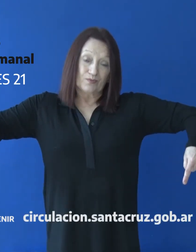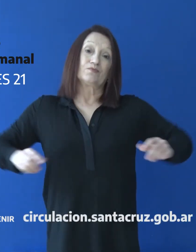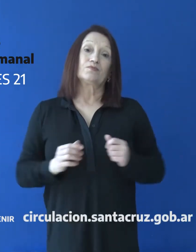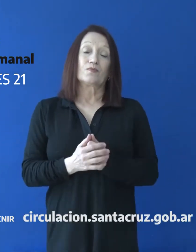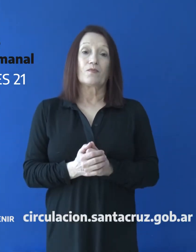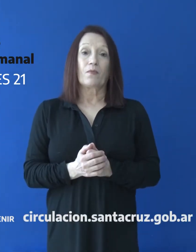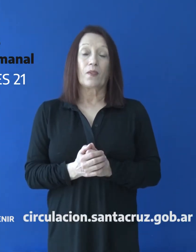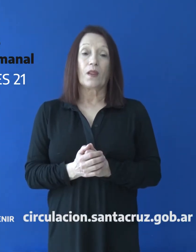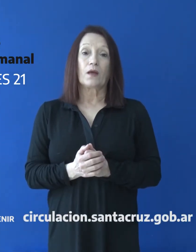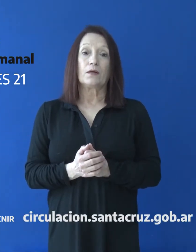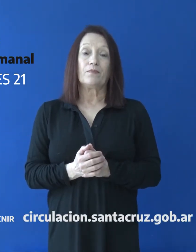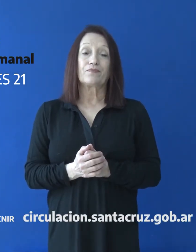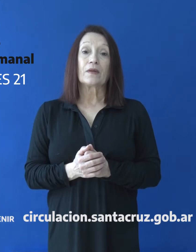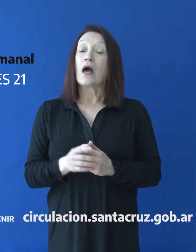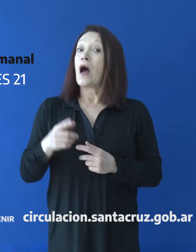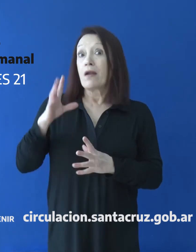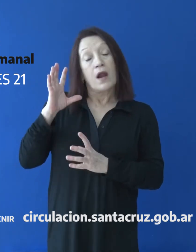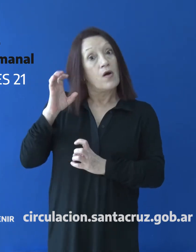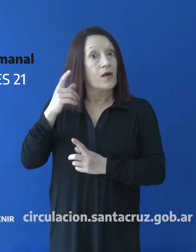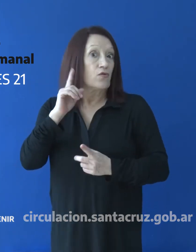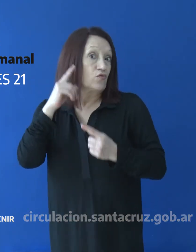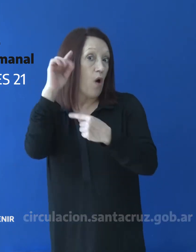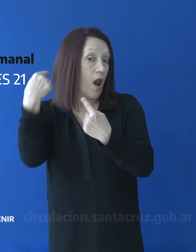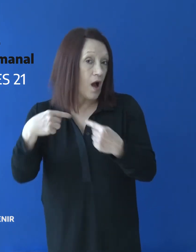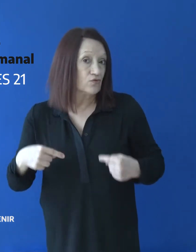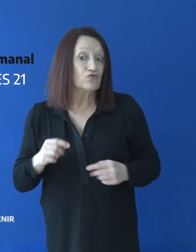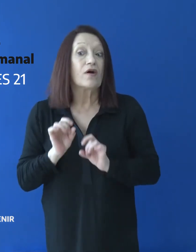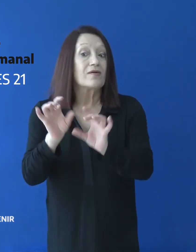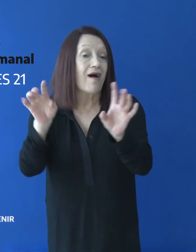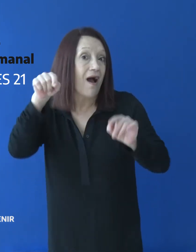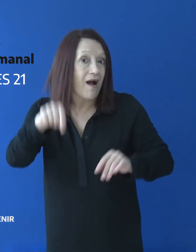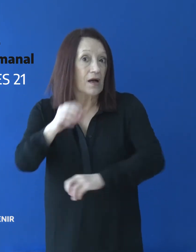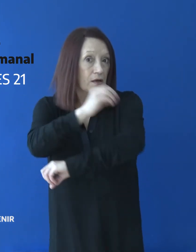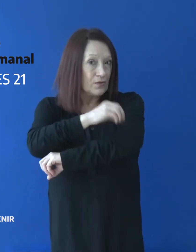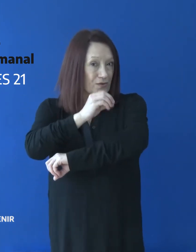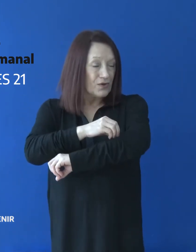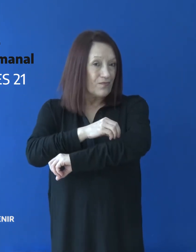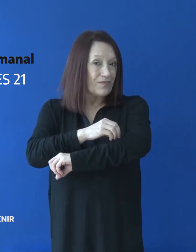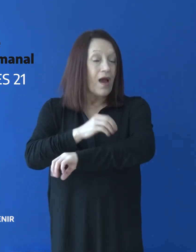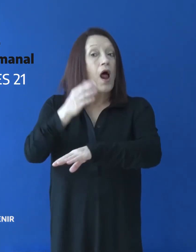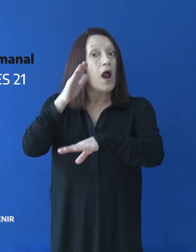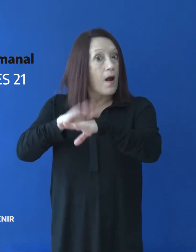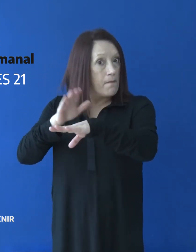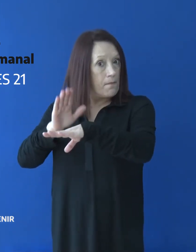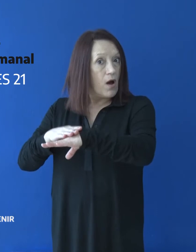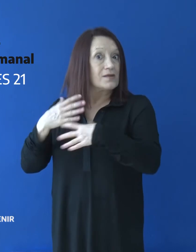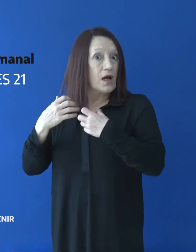.ar Teniendo en cuenta la situación epidemiológica actual, la autoridad sanitaria